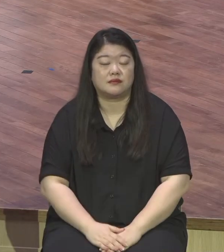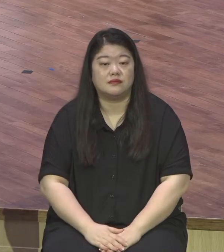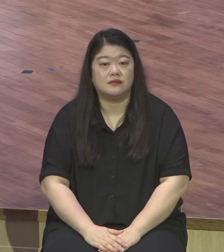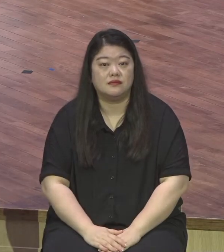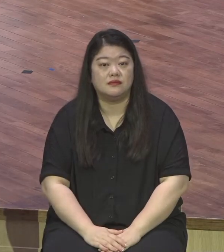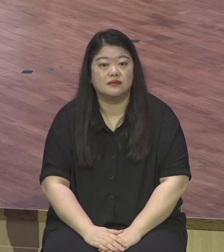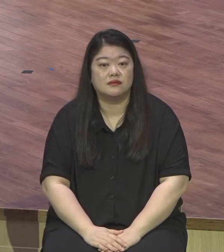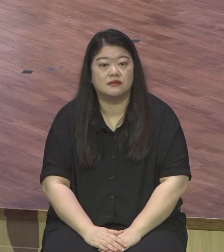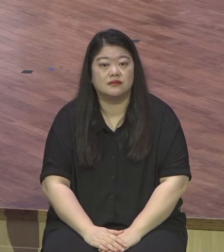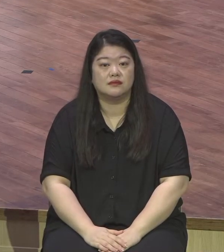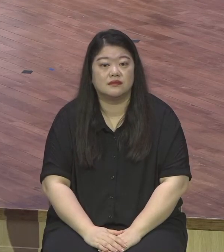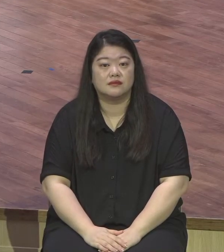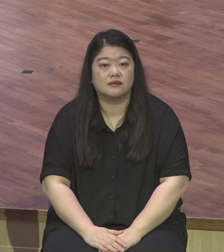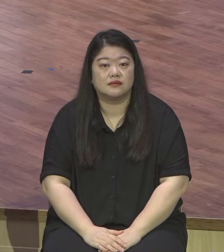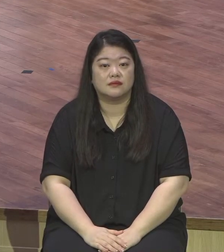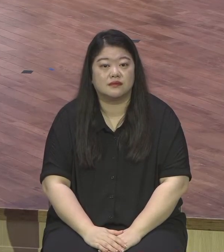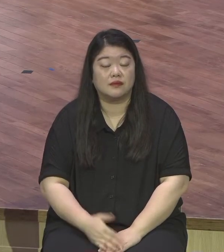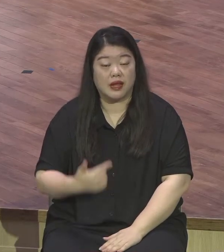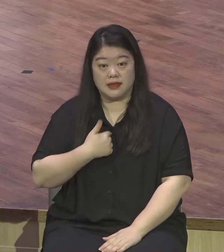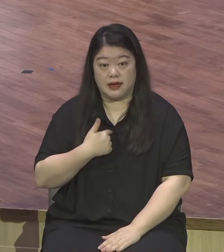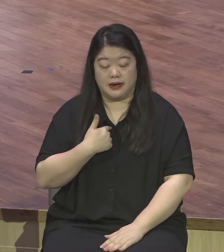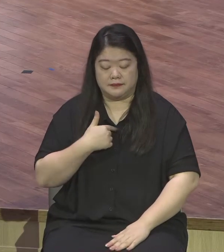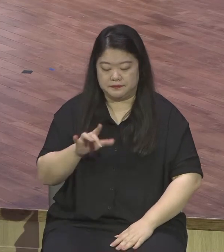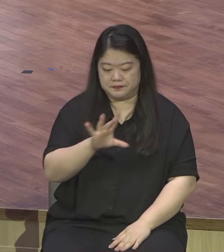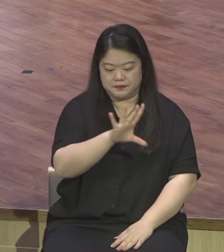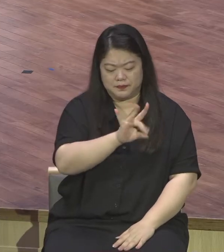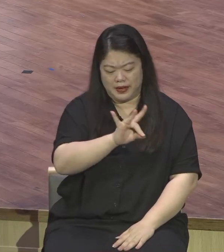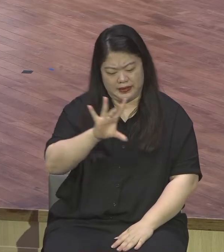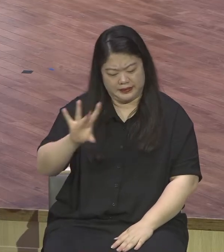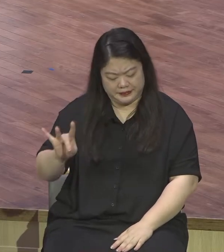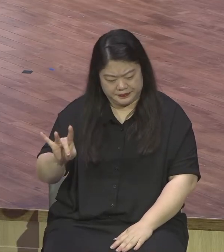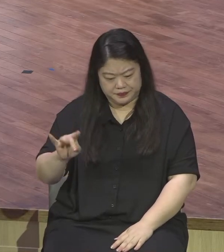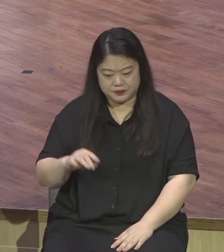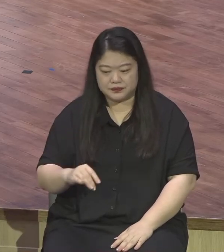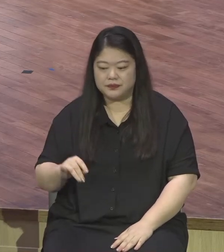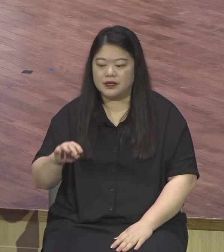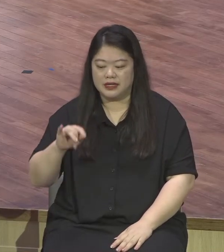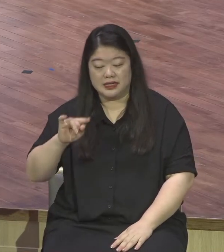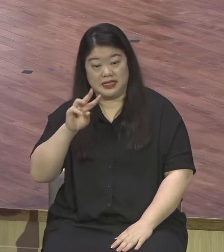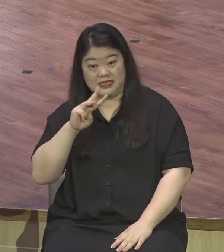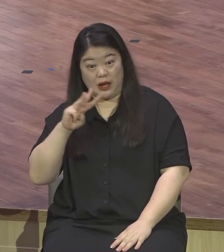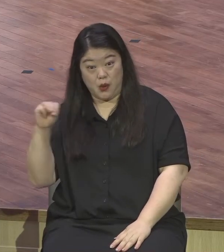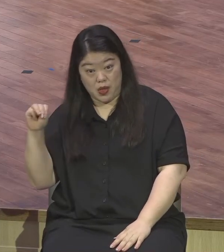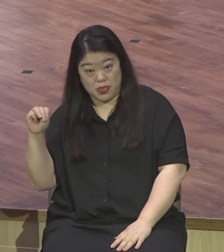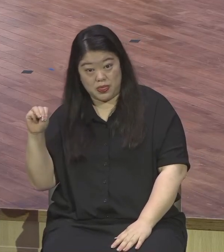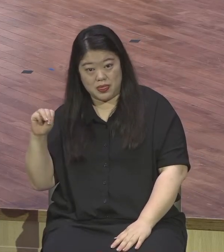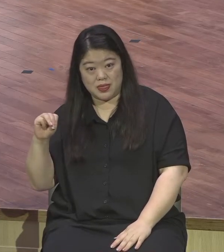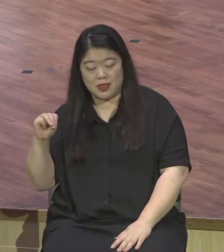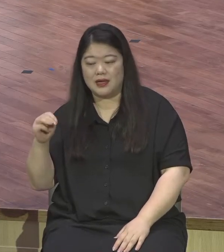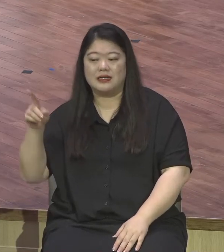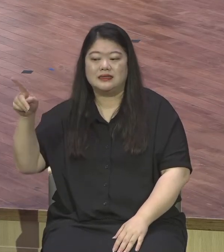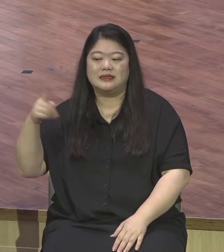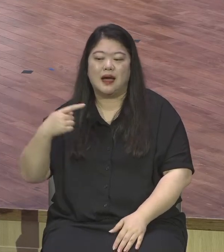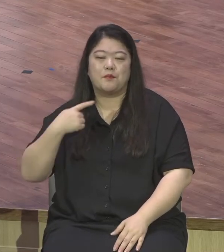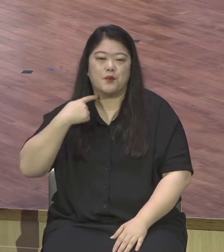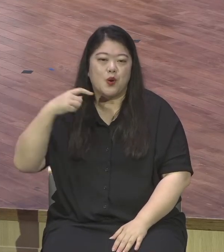가끔 그렇게 우리 교회가 목동에서 이곳에 등촌동을 올 때